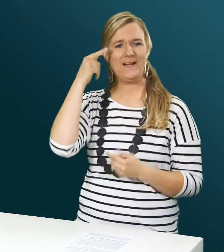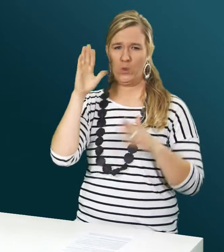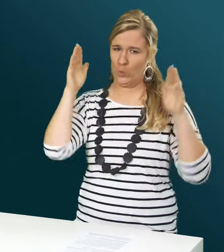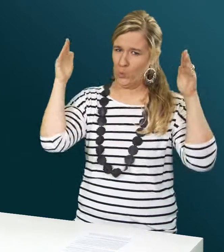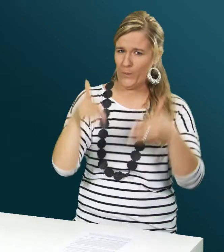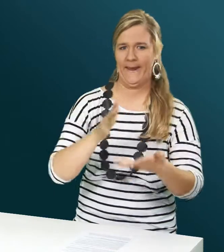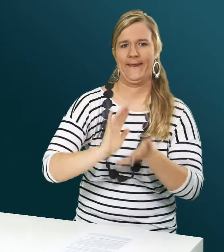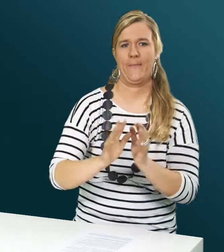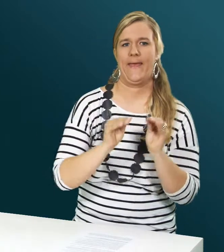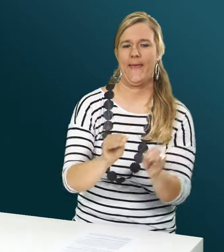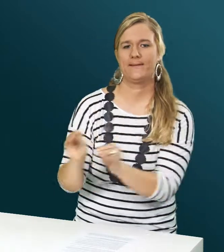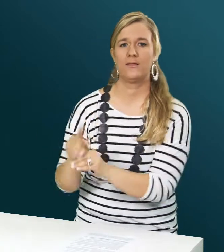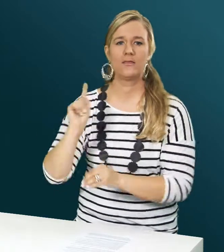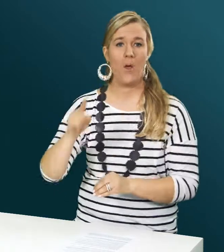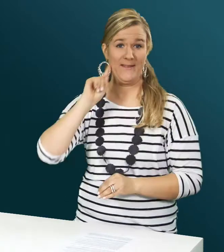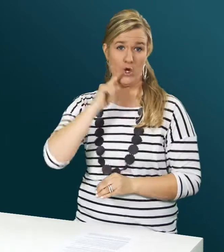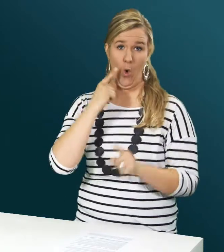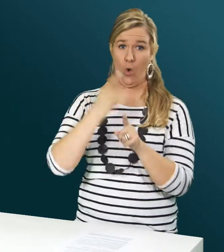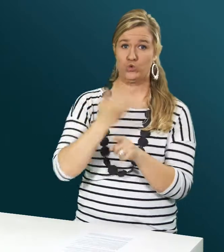Ausbildung spielen dann Gehörlose und Hörende zusammen.